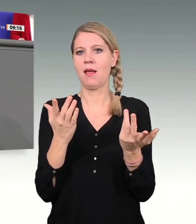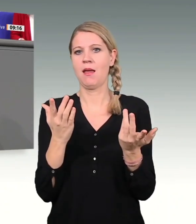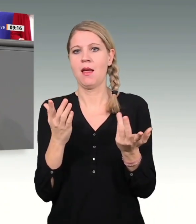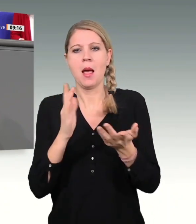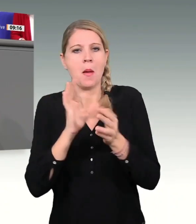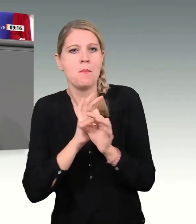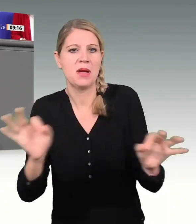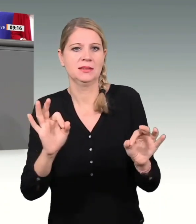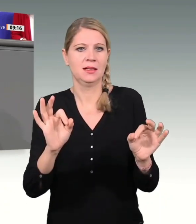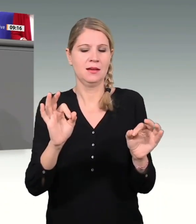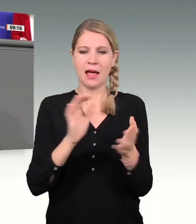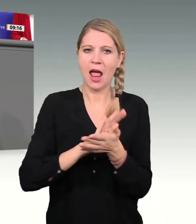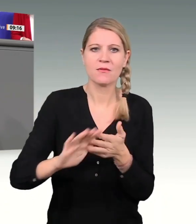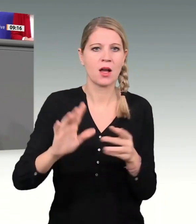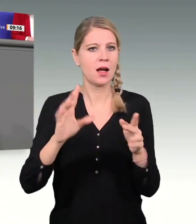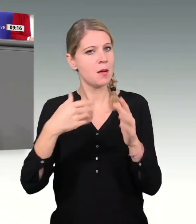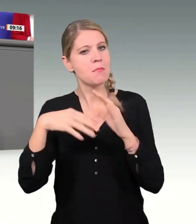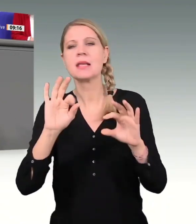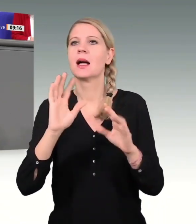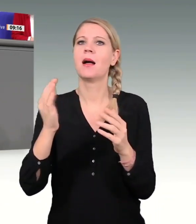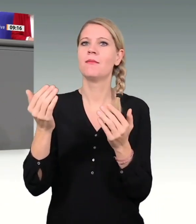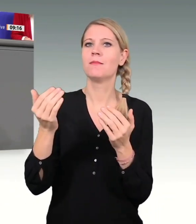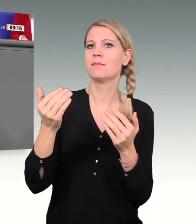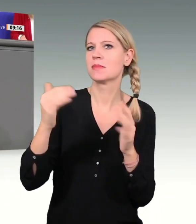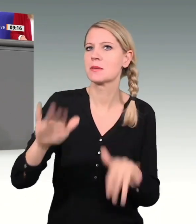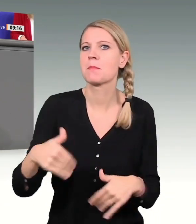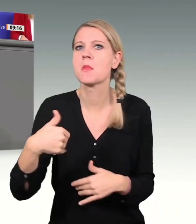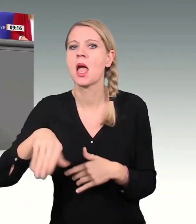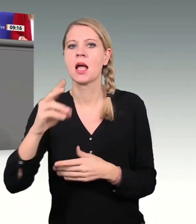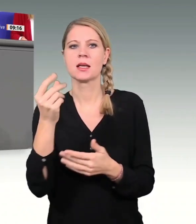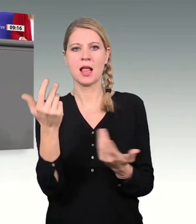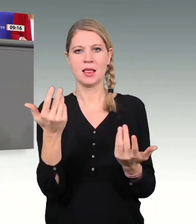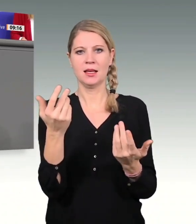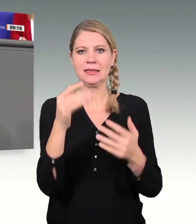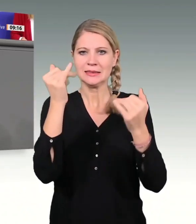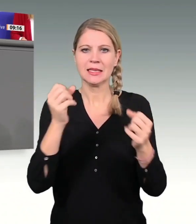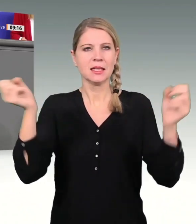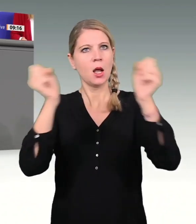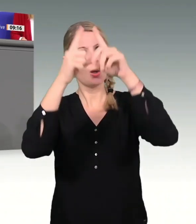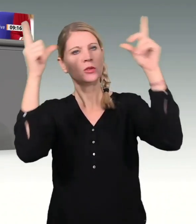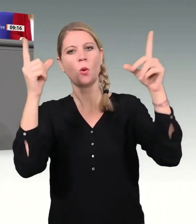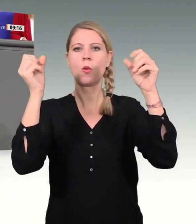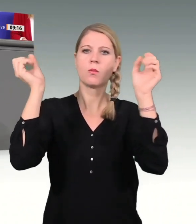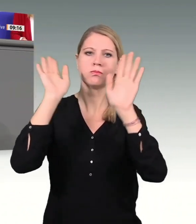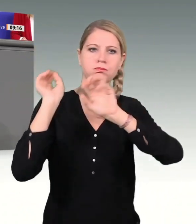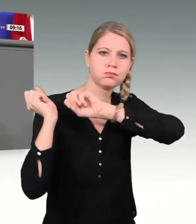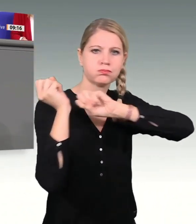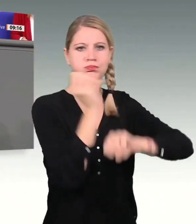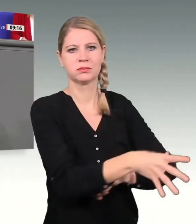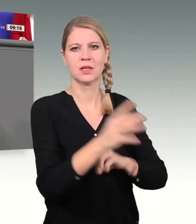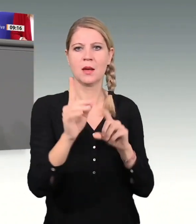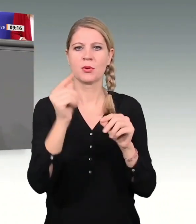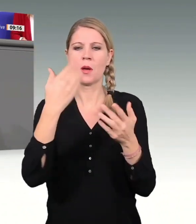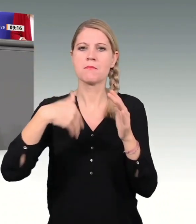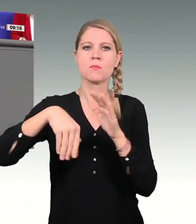Ein Blick auf den stockenden Mittelabfluss im EKF sollte für diese Einsicht genügen. Stattdessen arbeiten wir mit Ihnen gerne daran,